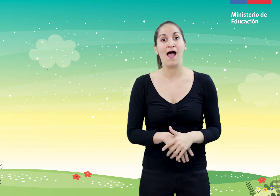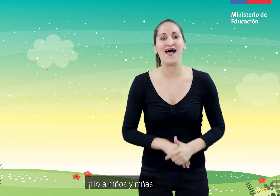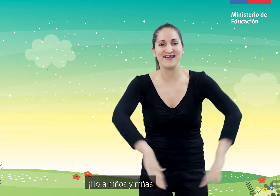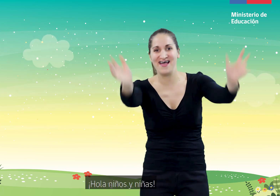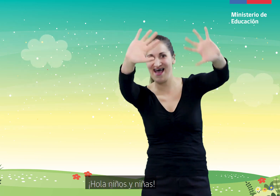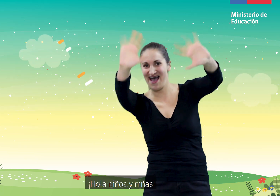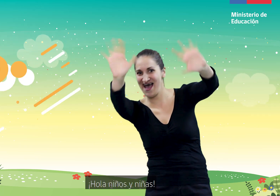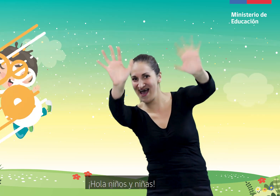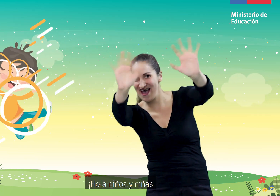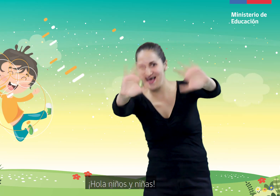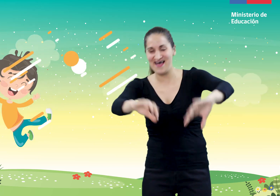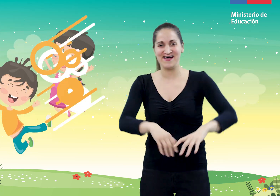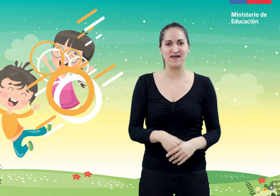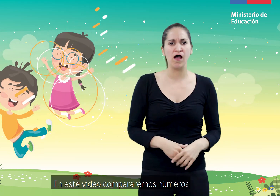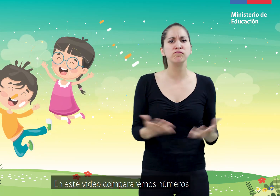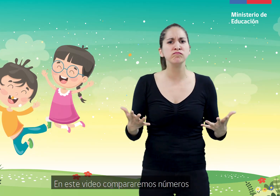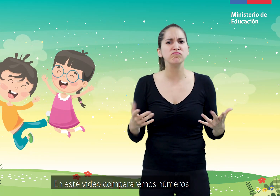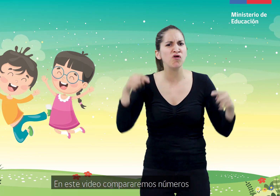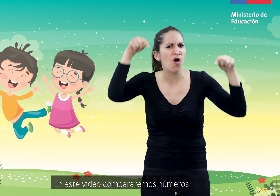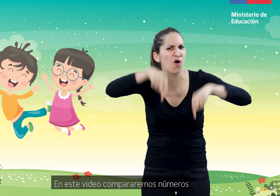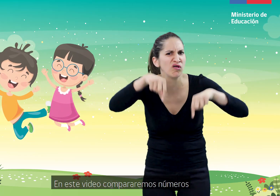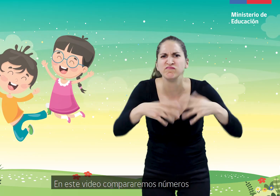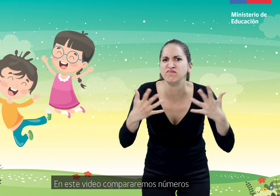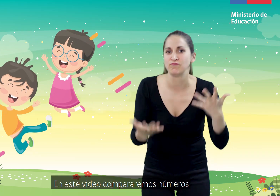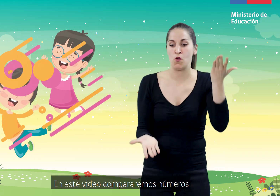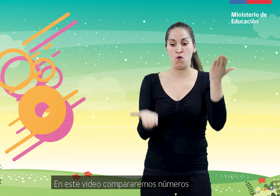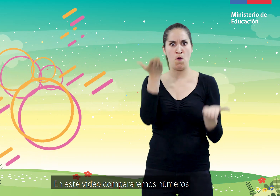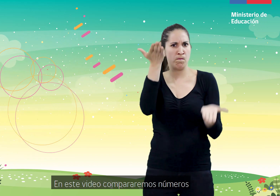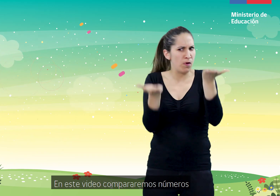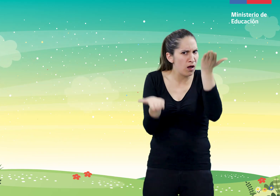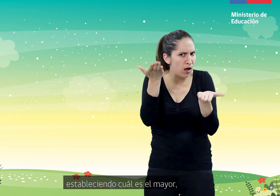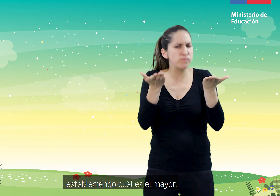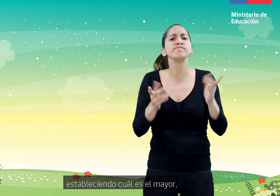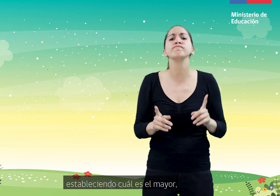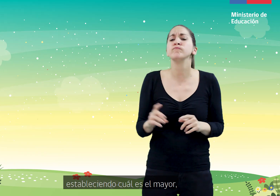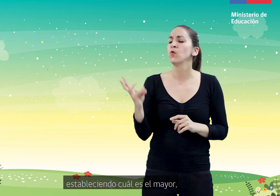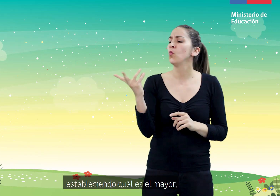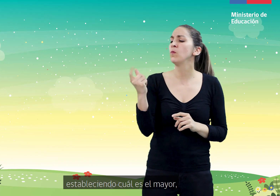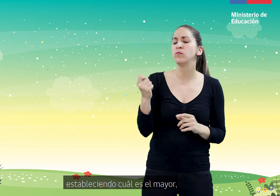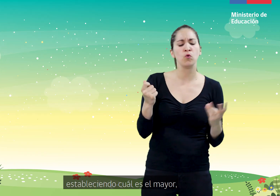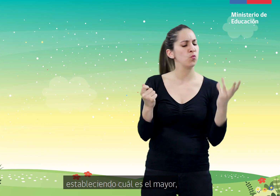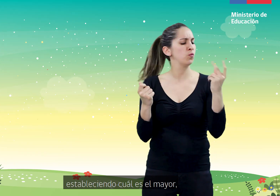¡Hola niños y niñas! En este video, compararemos números estableciendo cuál es el mayor,